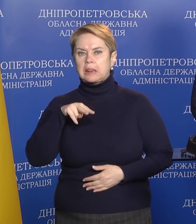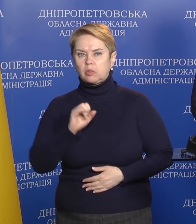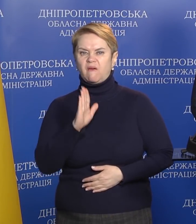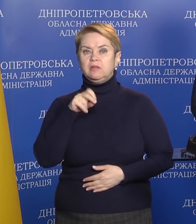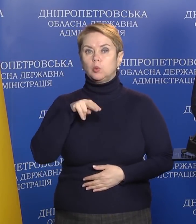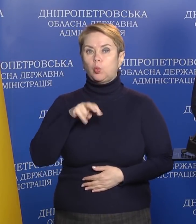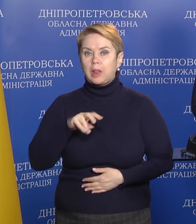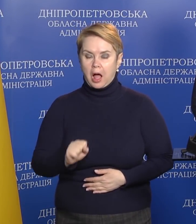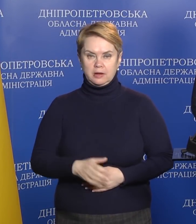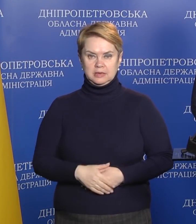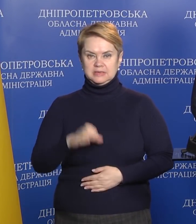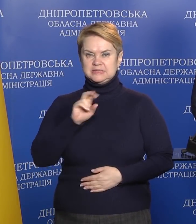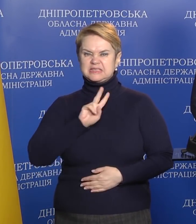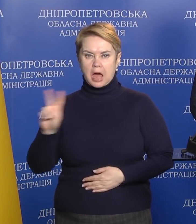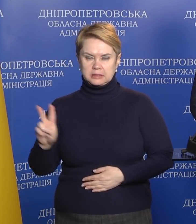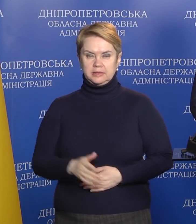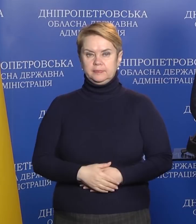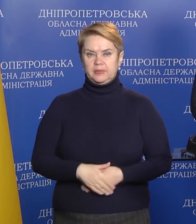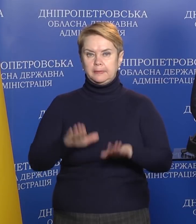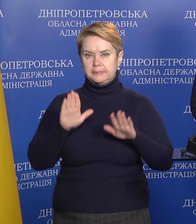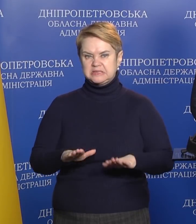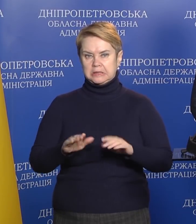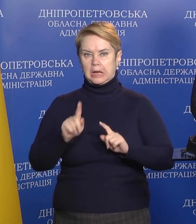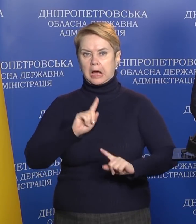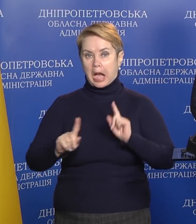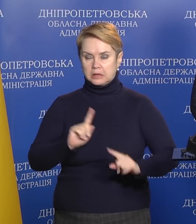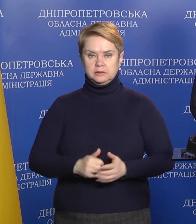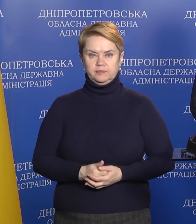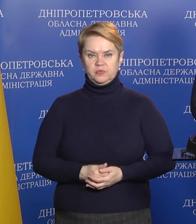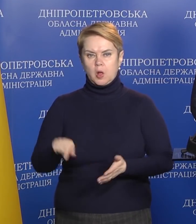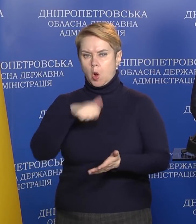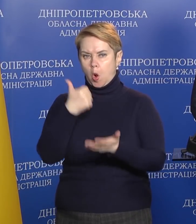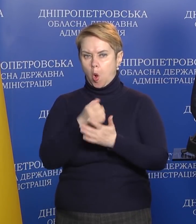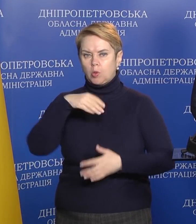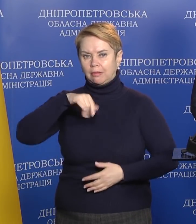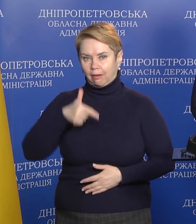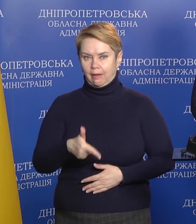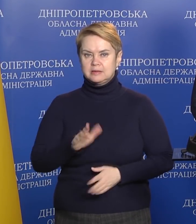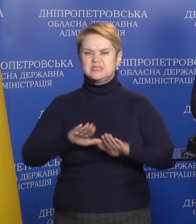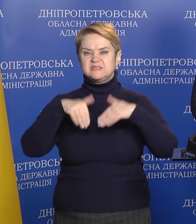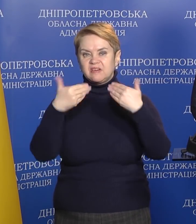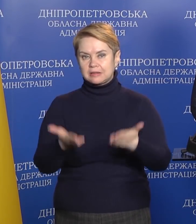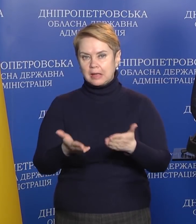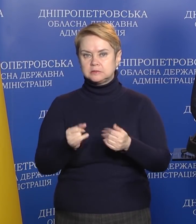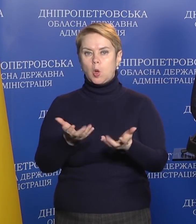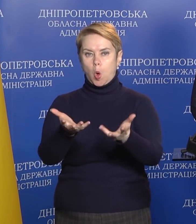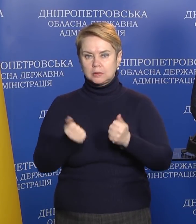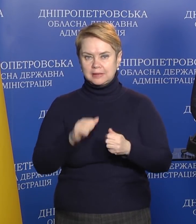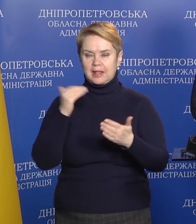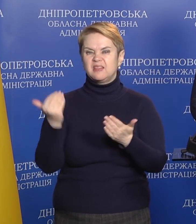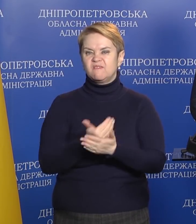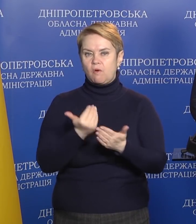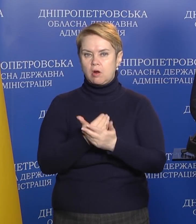Вівкула, сайти міських рад, голови ОТГ. Звертайтеся і отримуйте